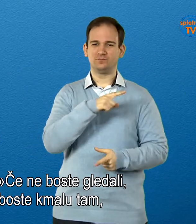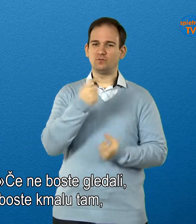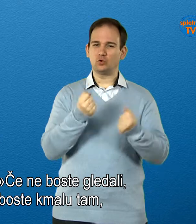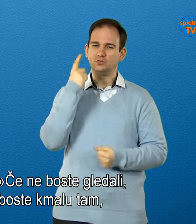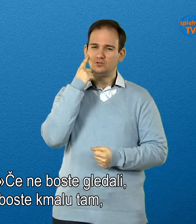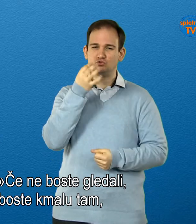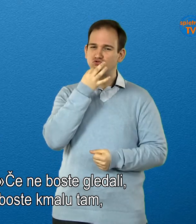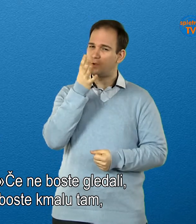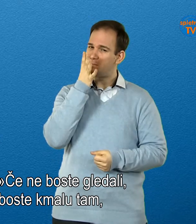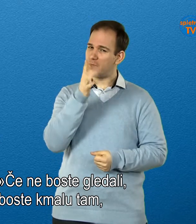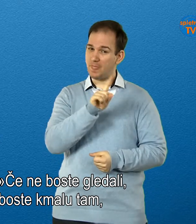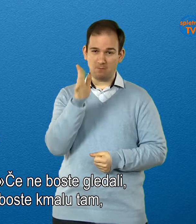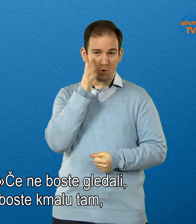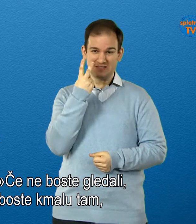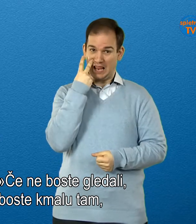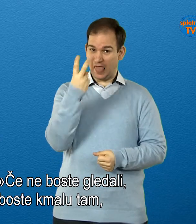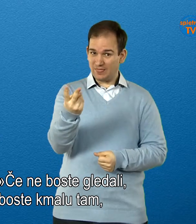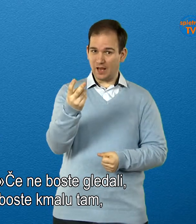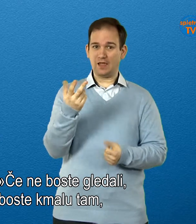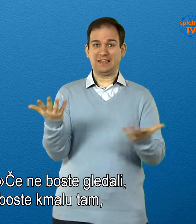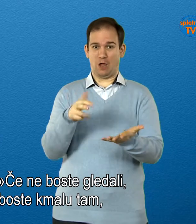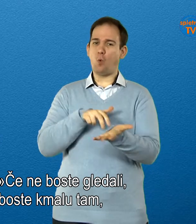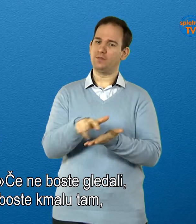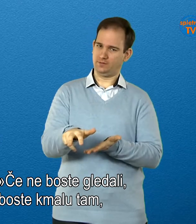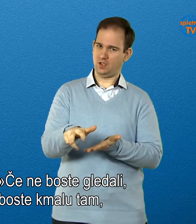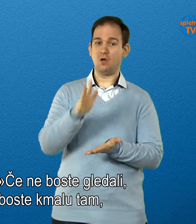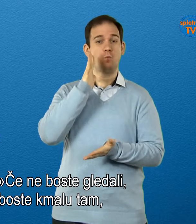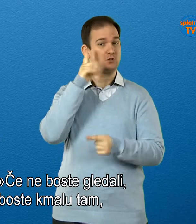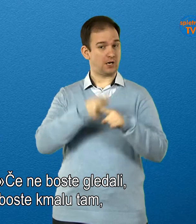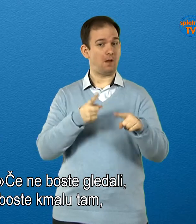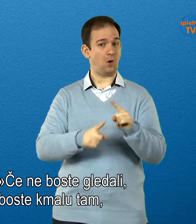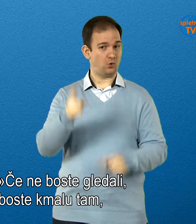Če ne boste gledali, ki jih hodite, boste k malu tam, kamor ste zdajle gledali.